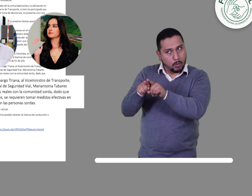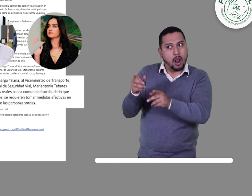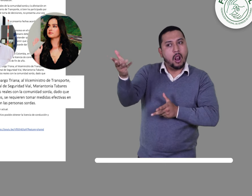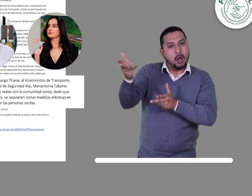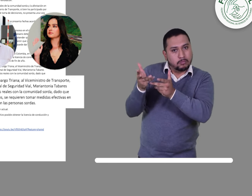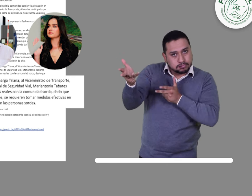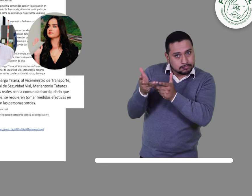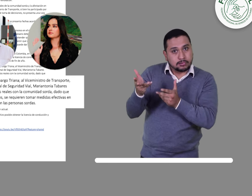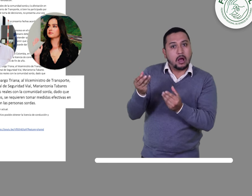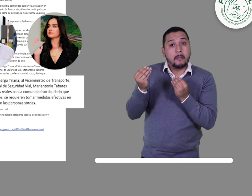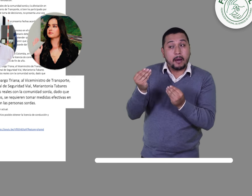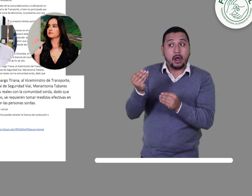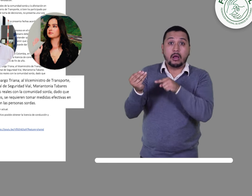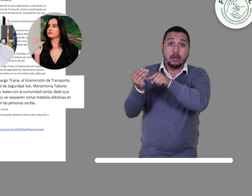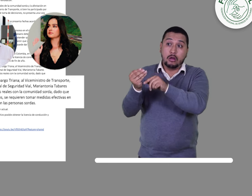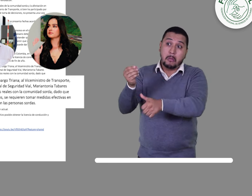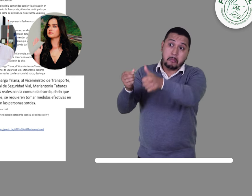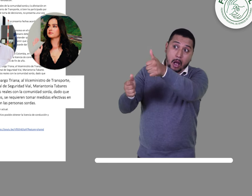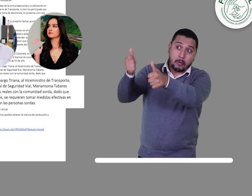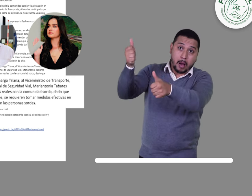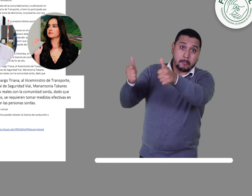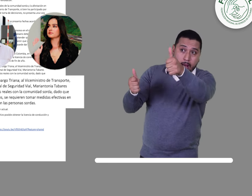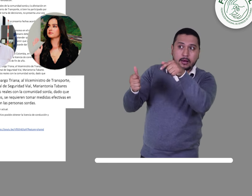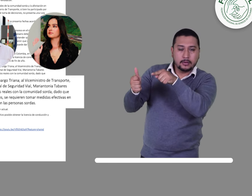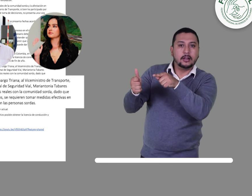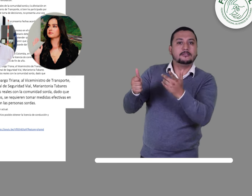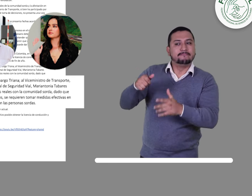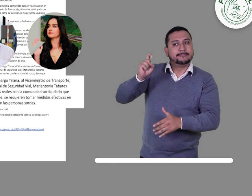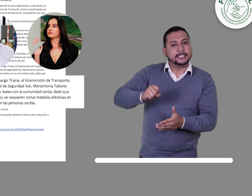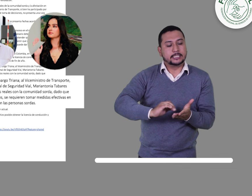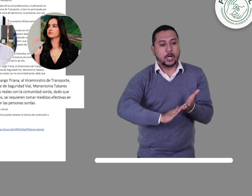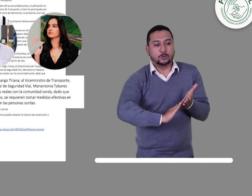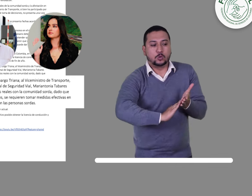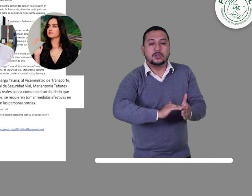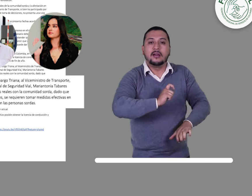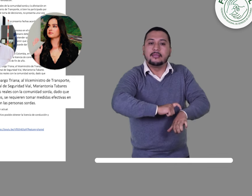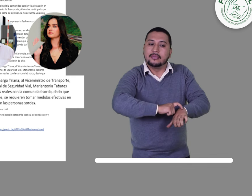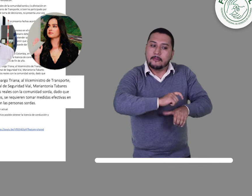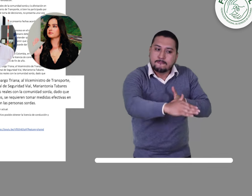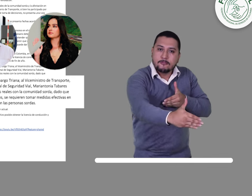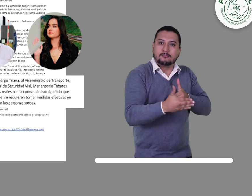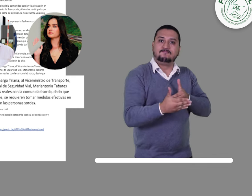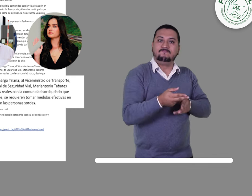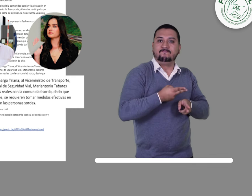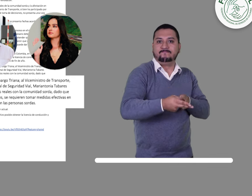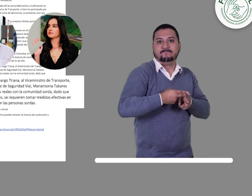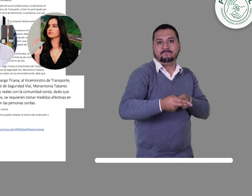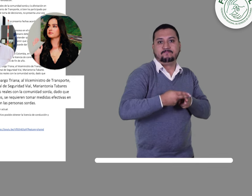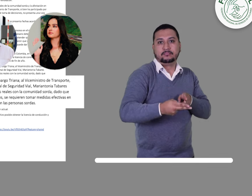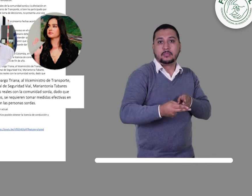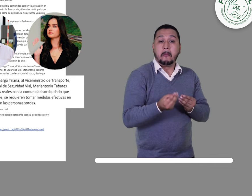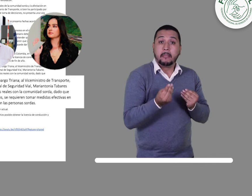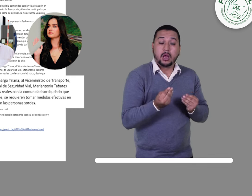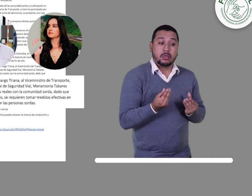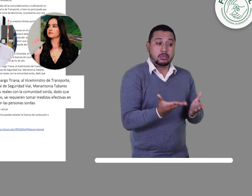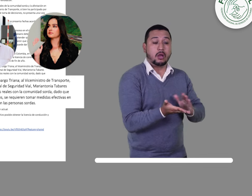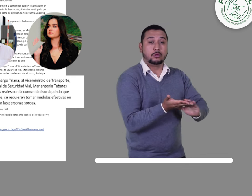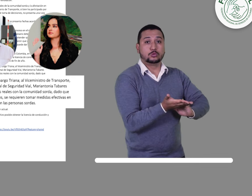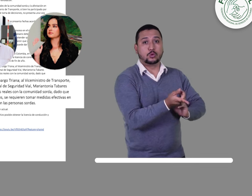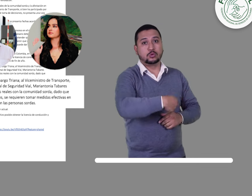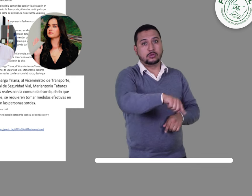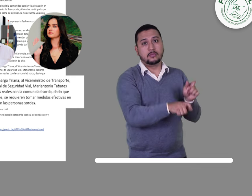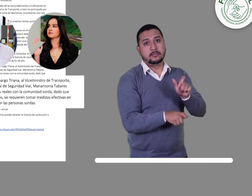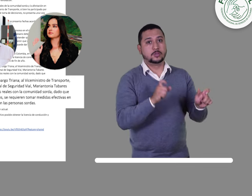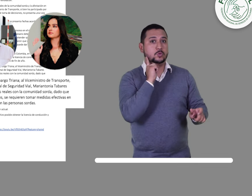funcionarios de otros cargos, se requieren tomar medidas efectivas en un tiempo corto para solucionar los problemas que